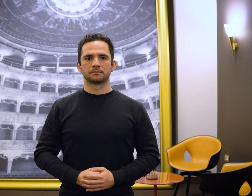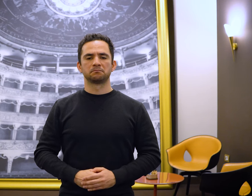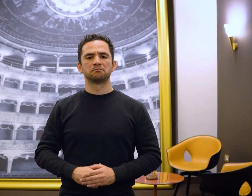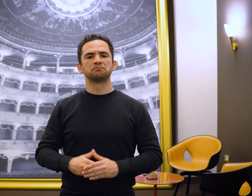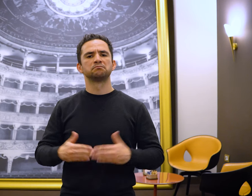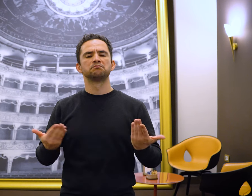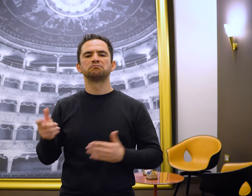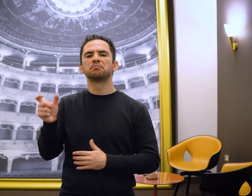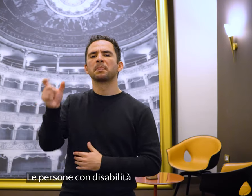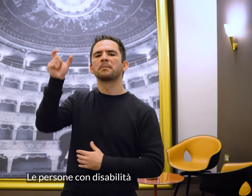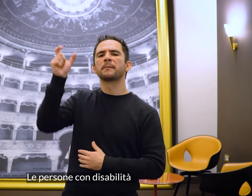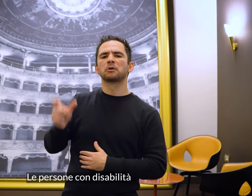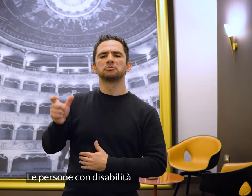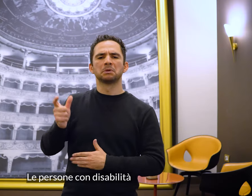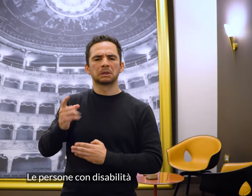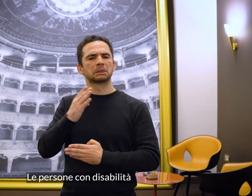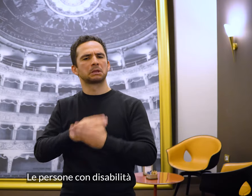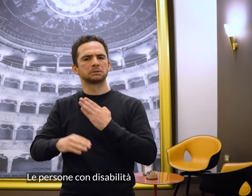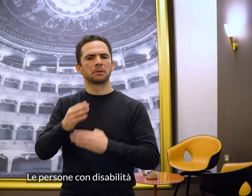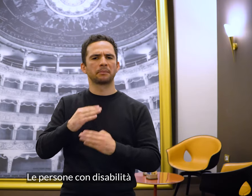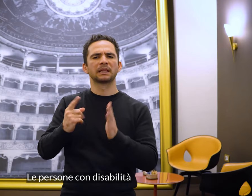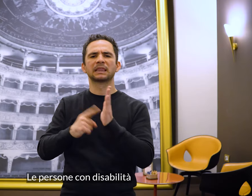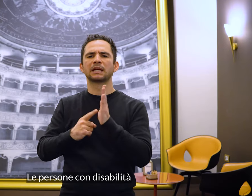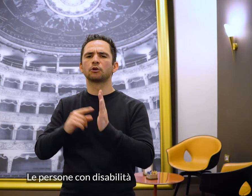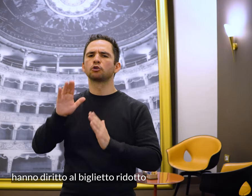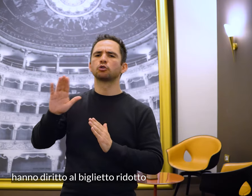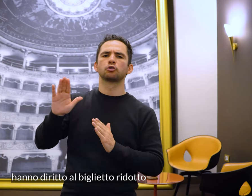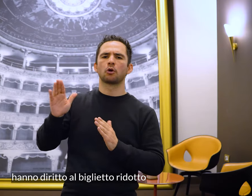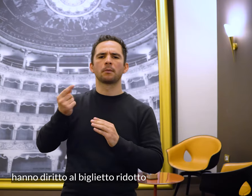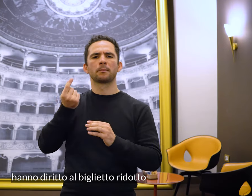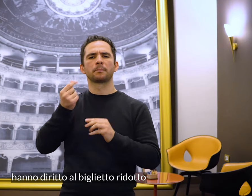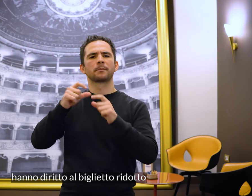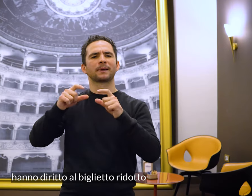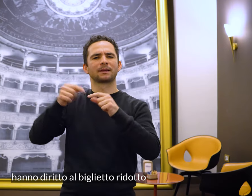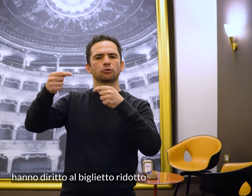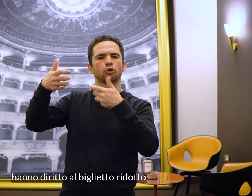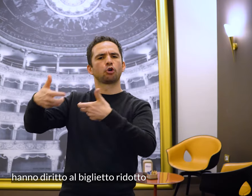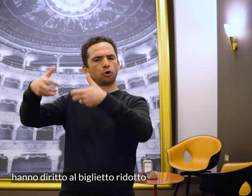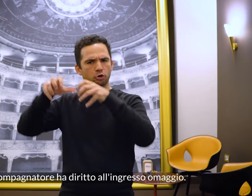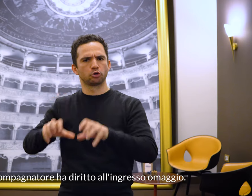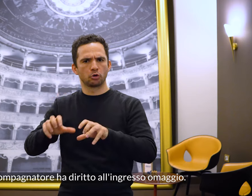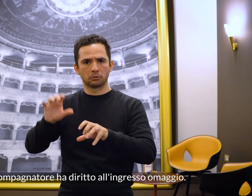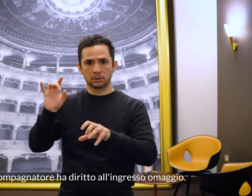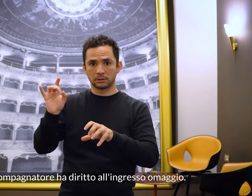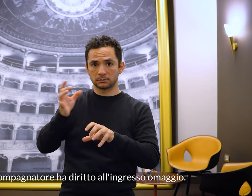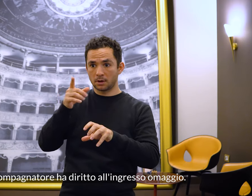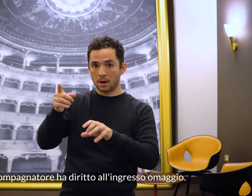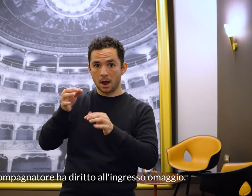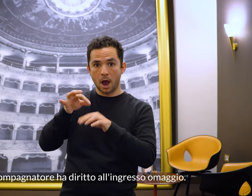Le persone con disabilità hanno diritto al biglietto ridotto e l'accompagnatore ha diritto